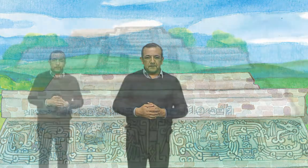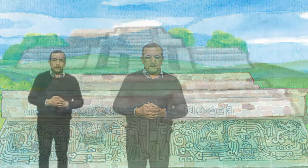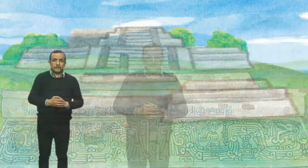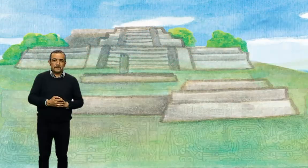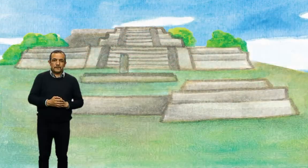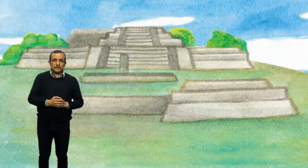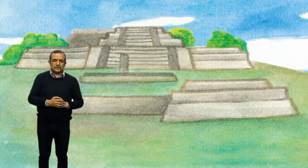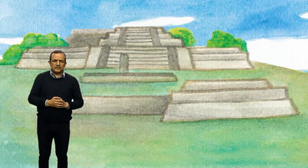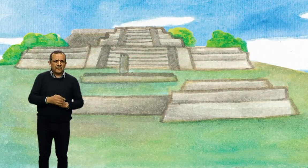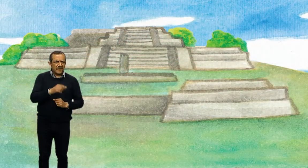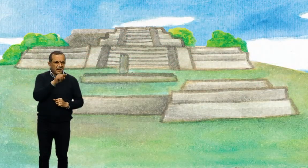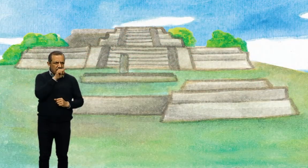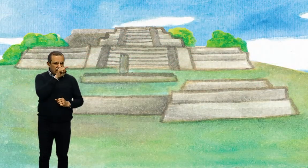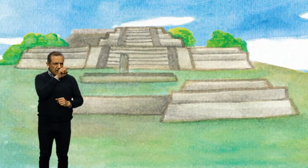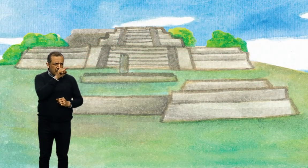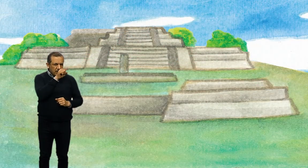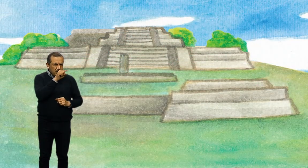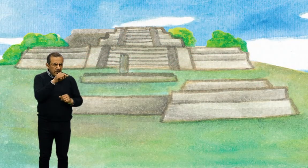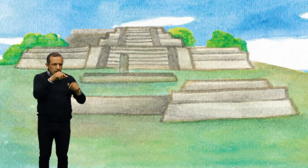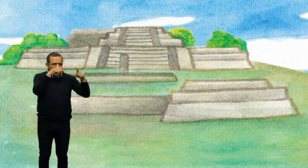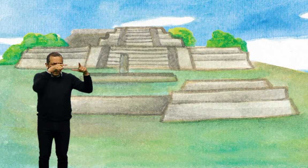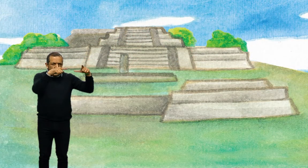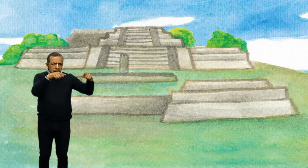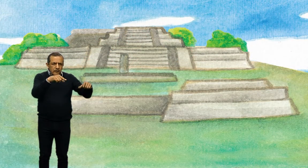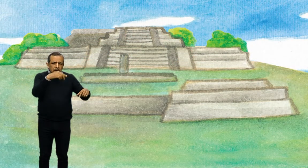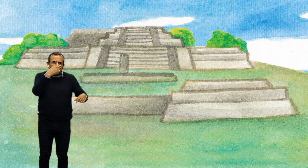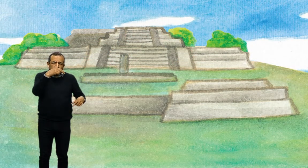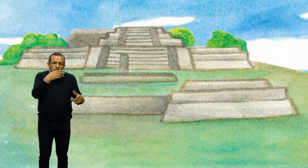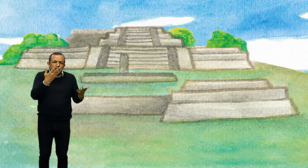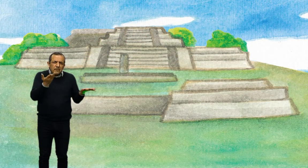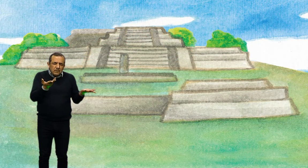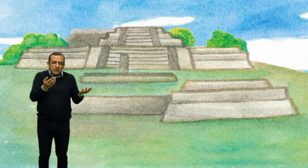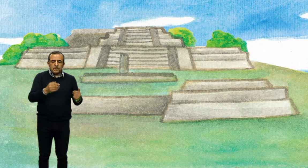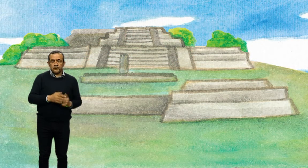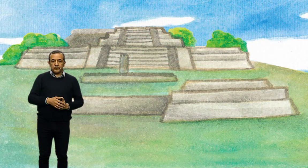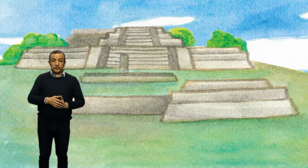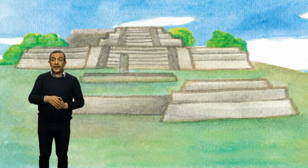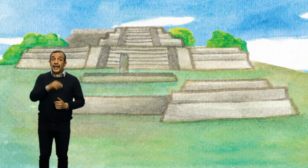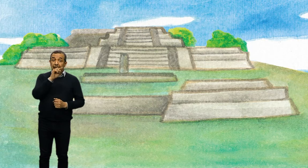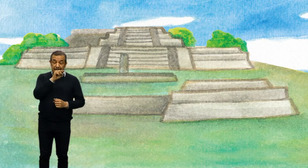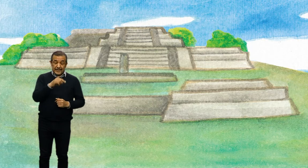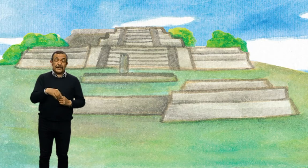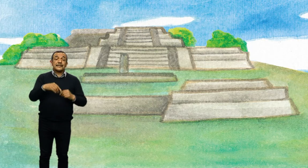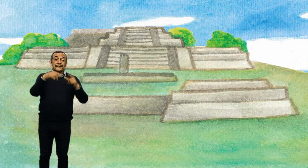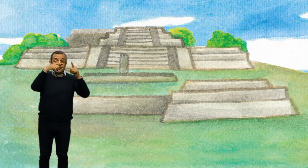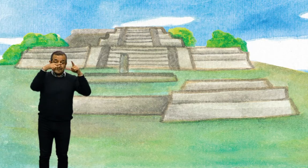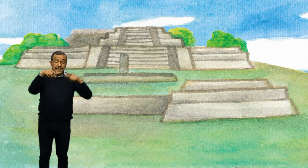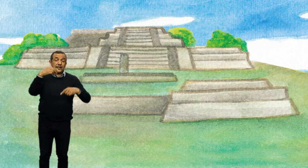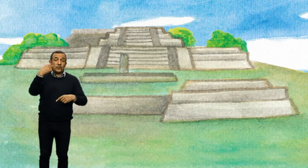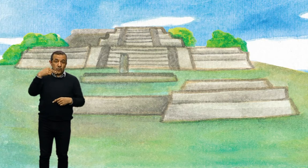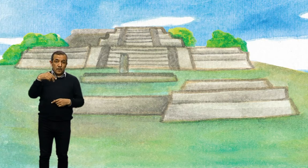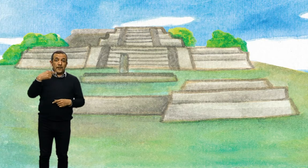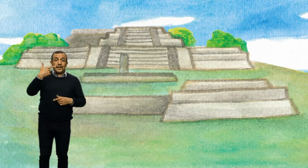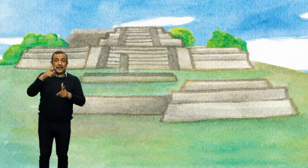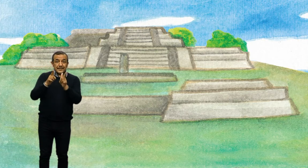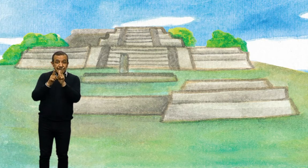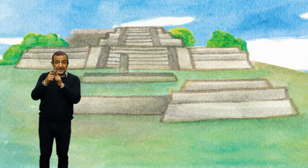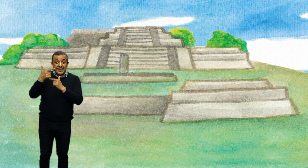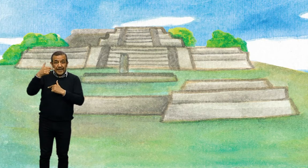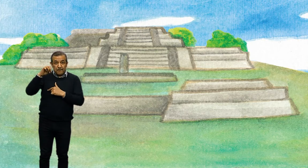¿Aquella pirámide de al lado, cómo se llama? Es la pirámide gemela y es del mismo tamaño que el